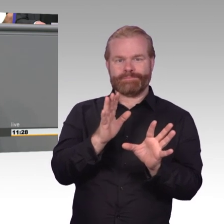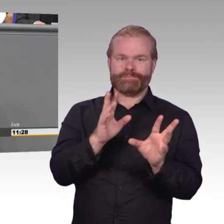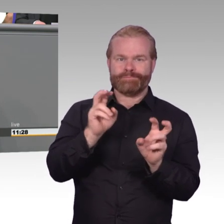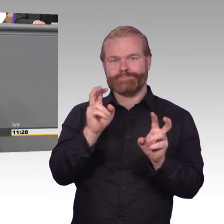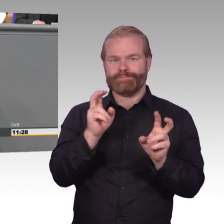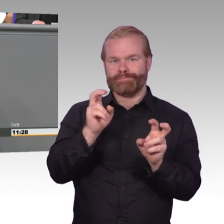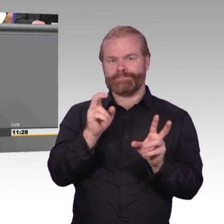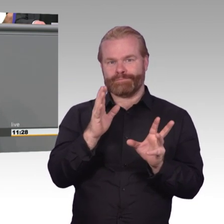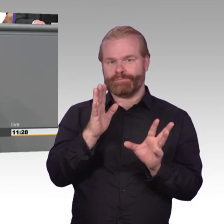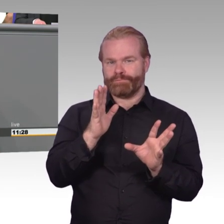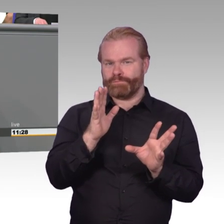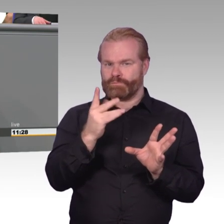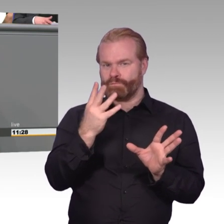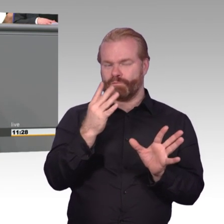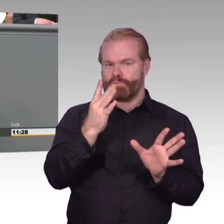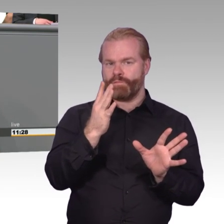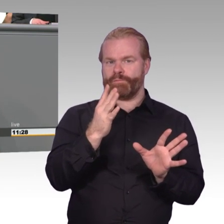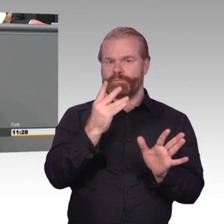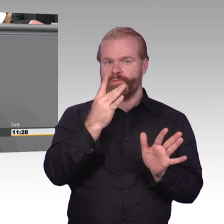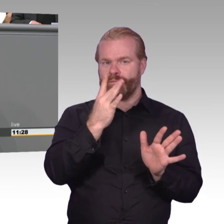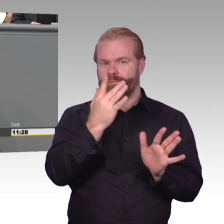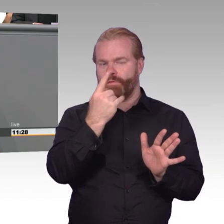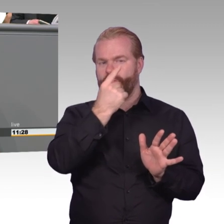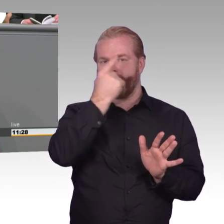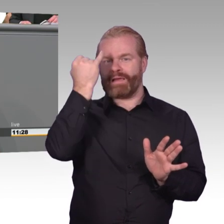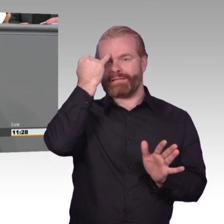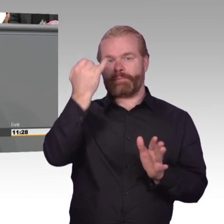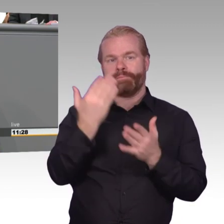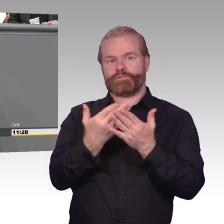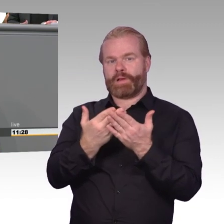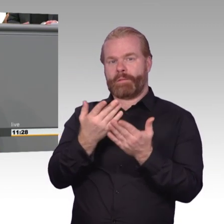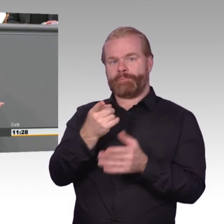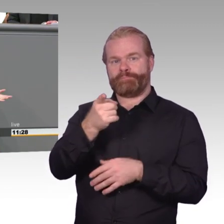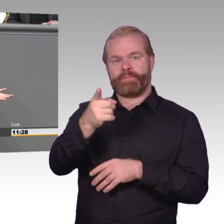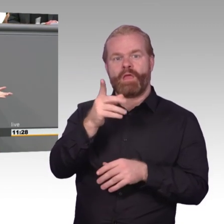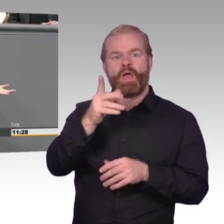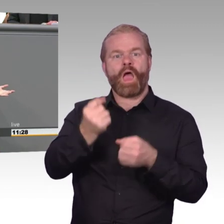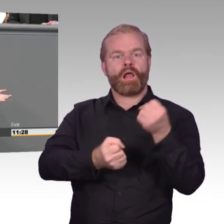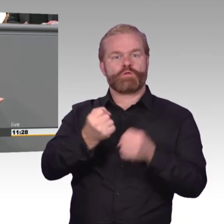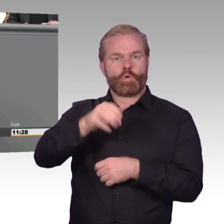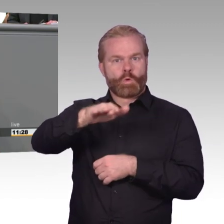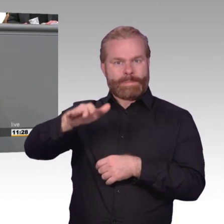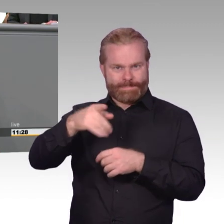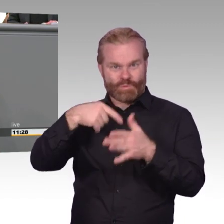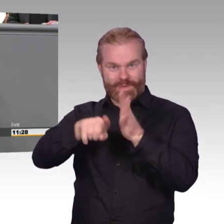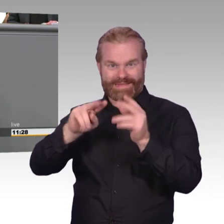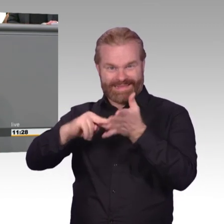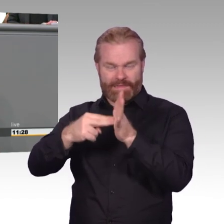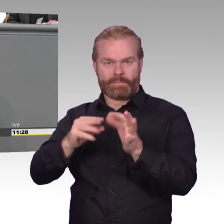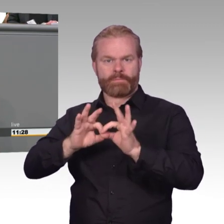schützen Sie Ihre Bürger und lassen Sie ihnen gleichzeitig die Freiheit, die sie brauchen und die in einer Demokratie selbstverständlich sind. Eine freiheitliche